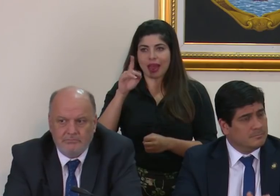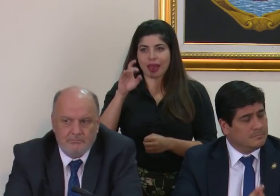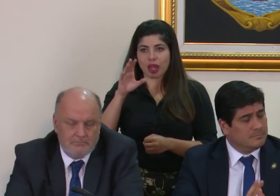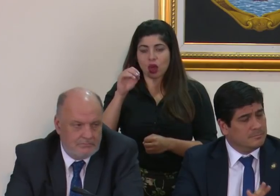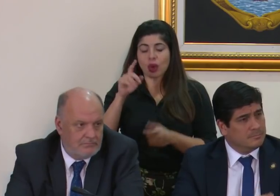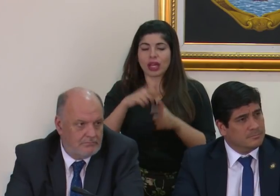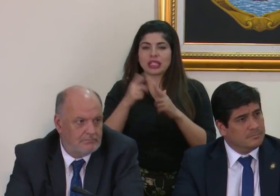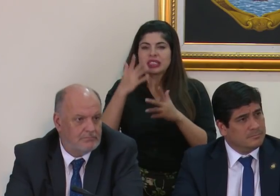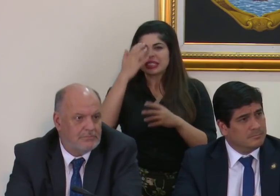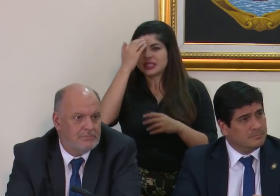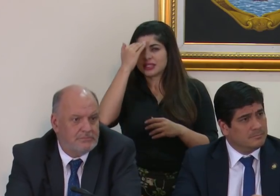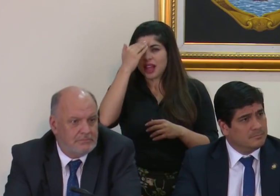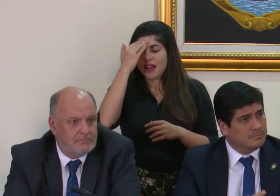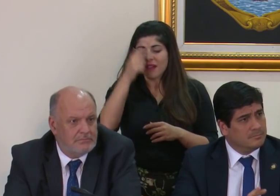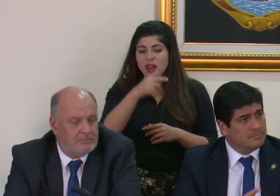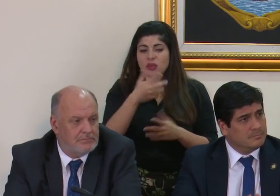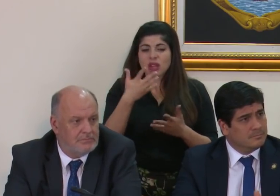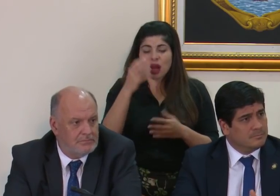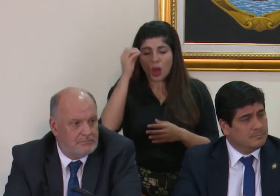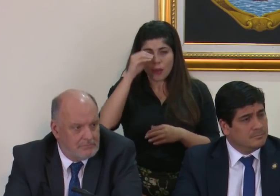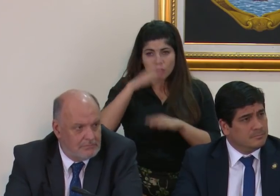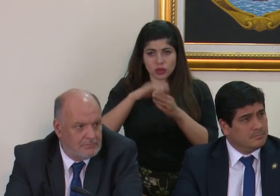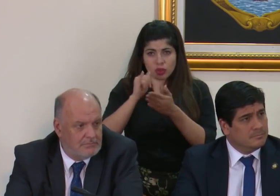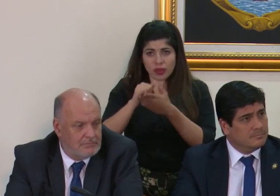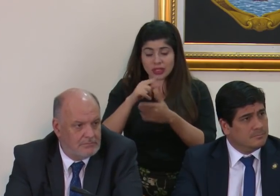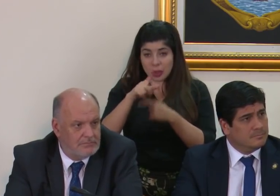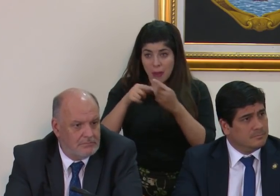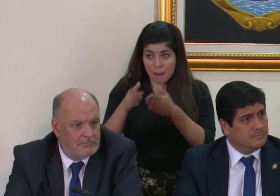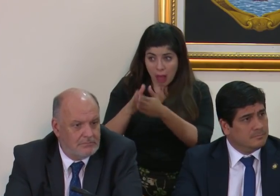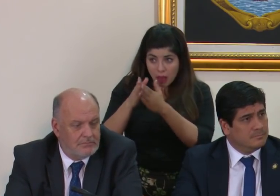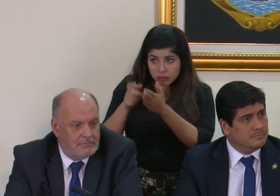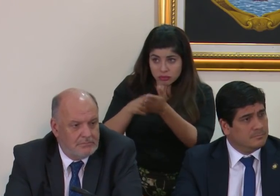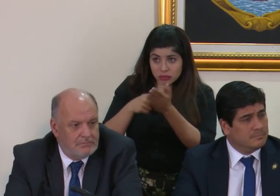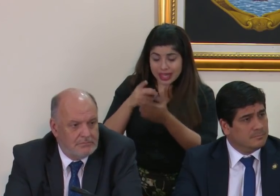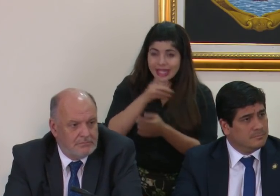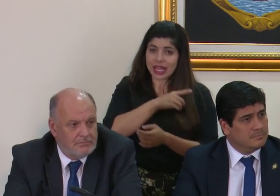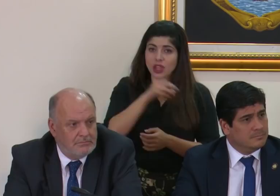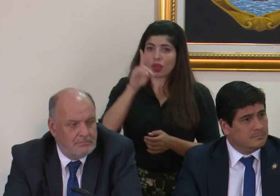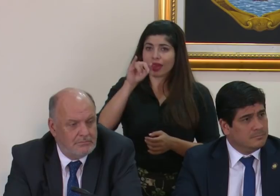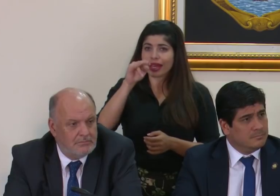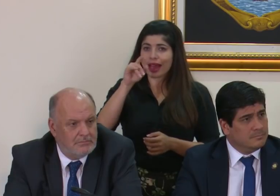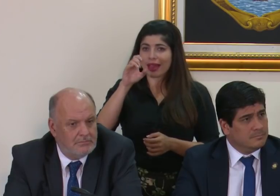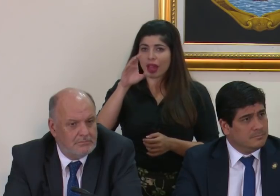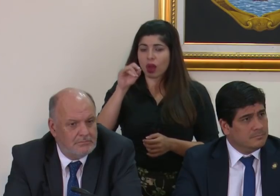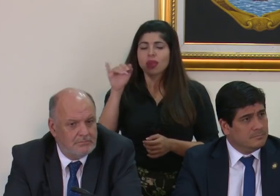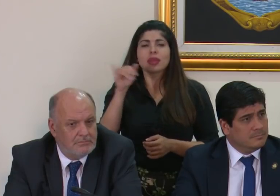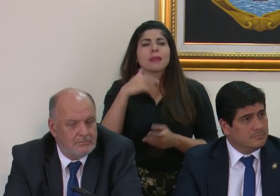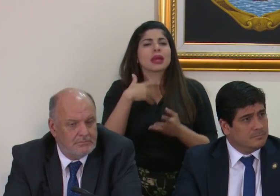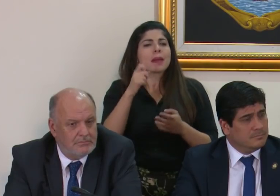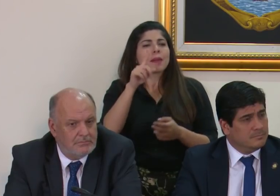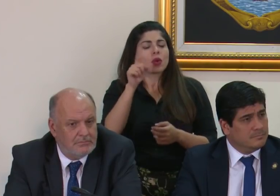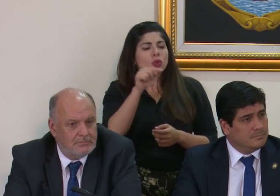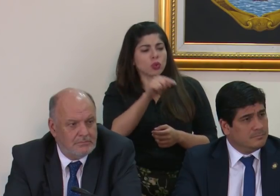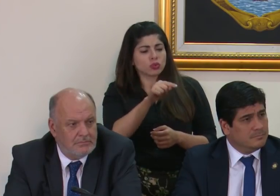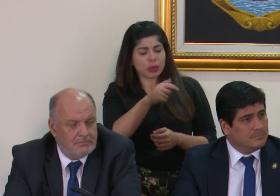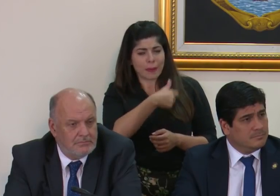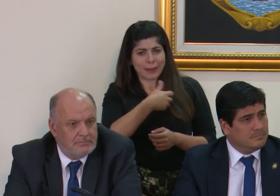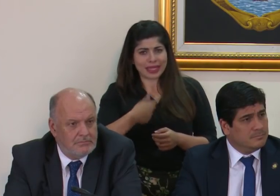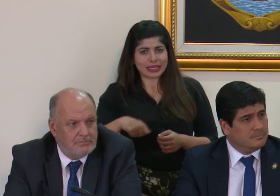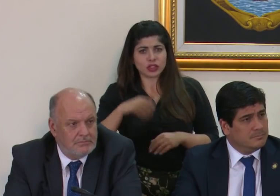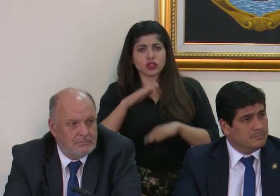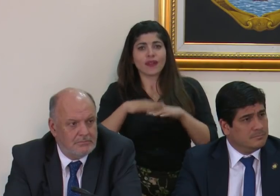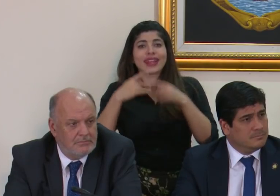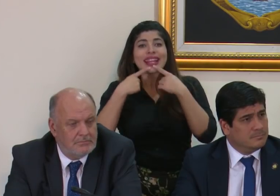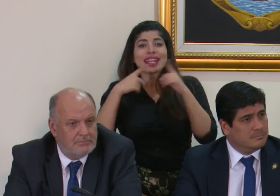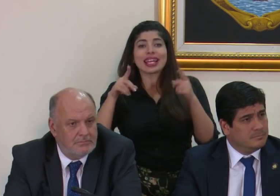saber qué pino está al respecto y si le va a pedir explicaciones a Franklin Corella que es el director de Dinadeco también quería consultarle a usted presidente con respecto a